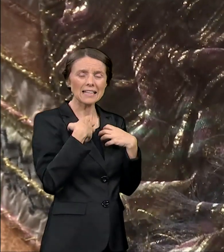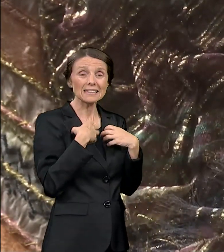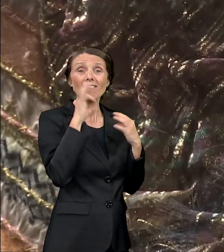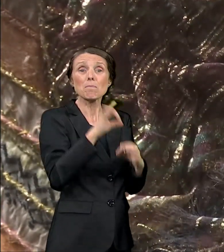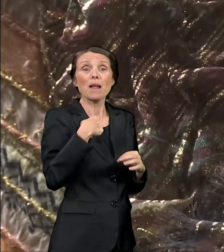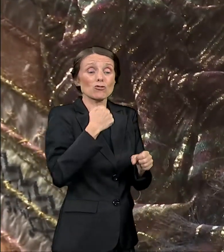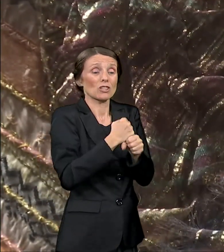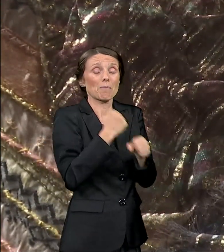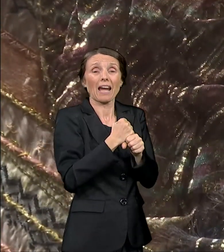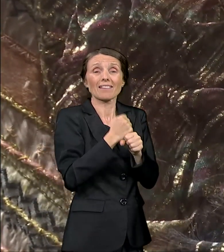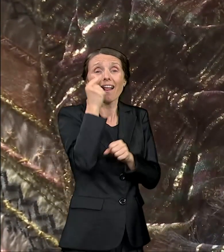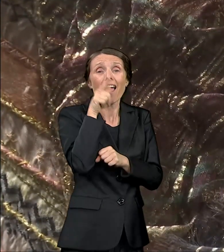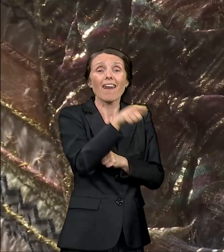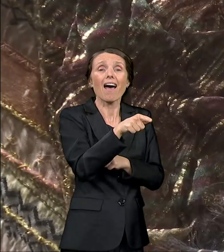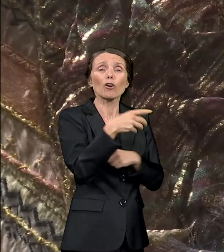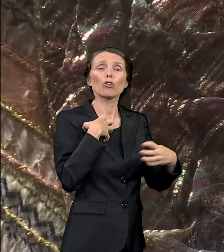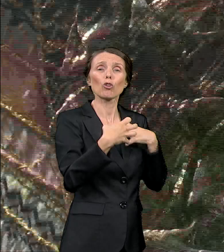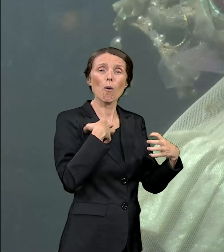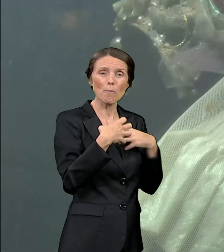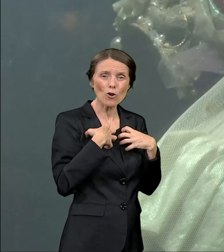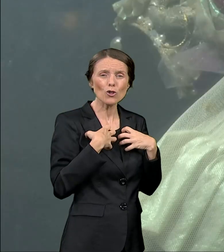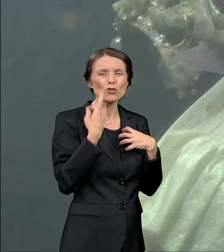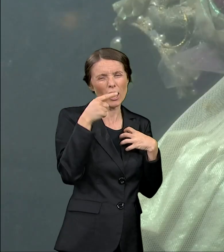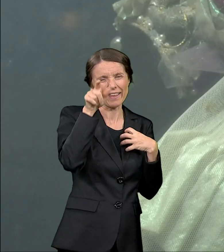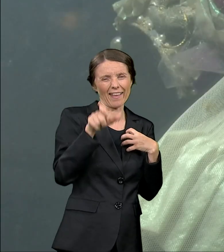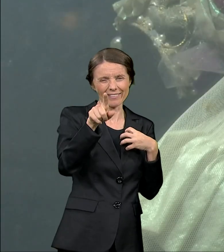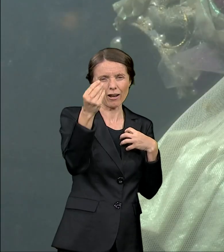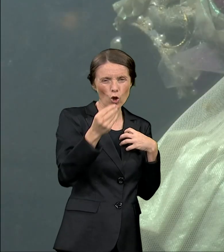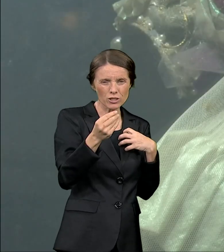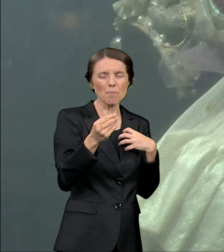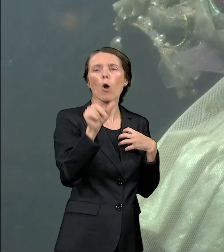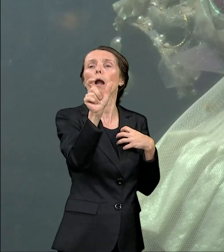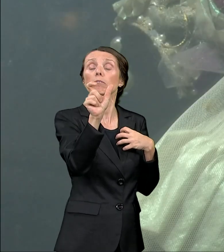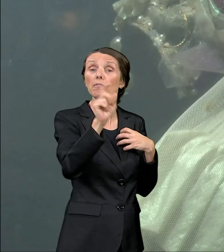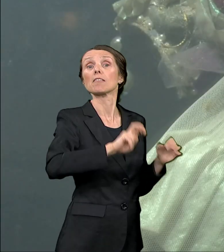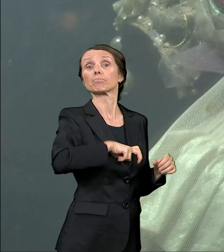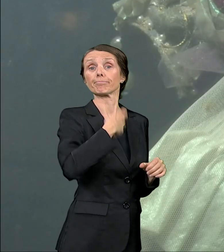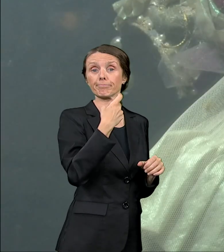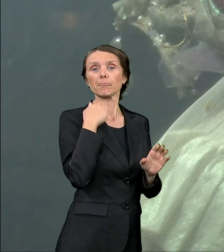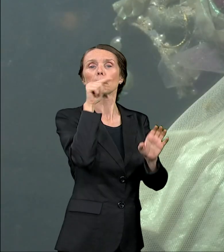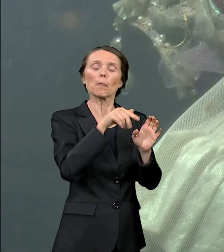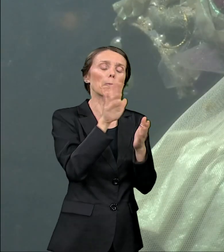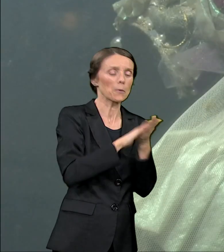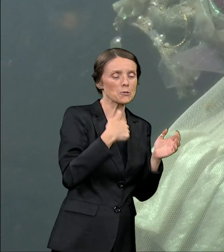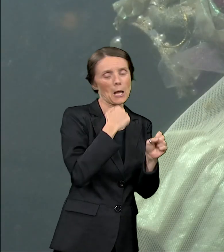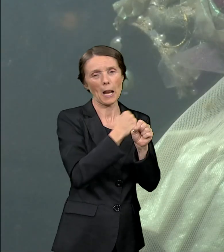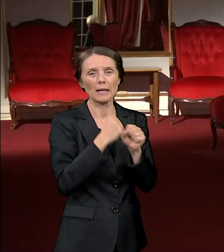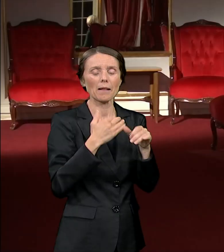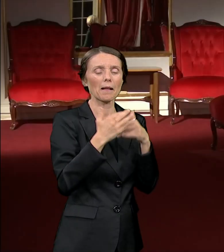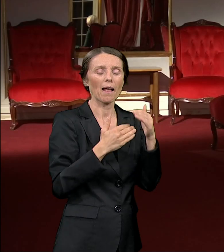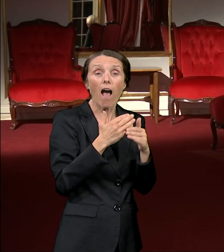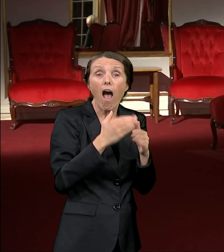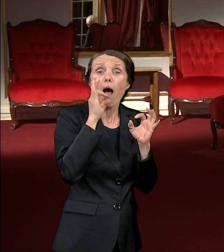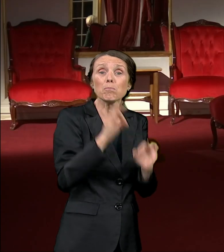asistiranju starijoj koleginici Ljiljani Orlić. Posle izvesnog vremena smo se profesorka i ja